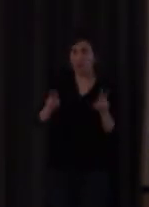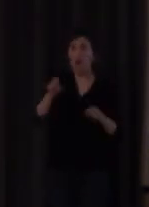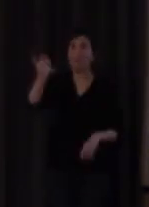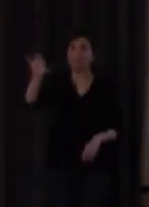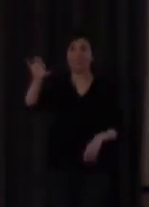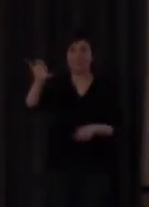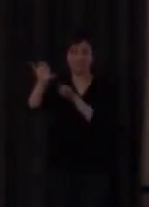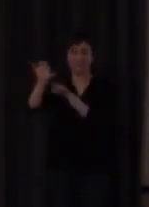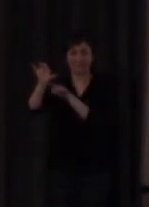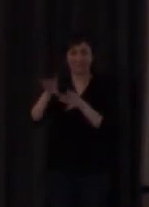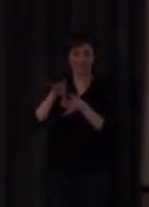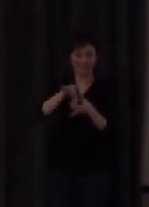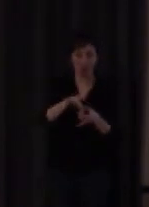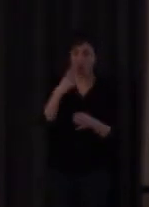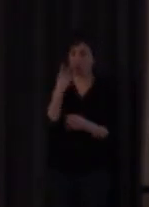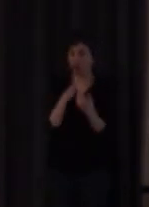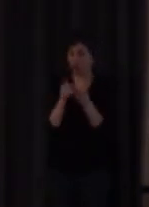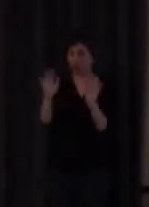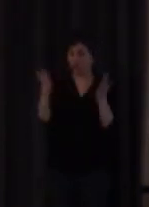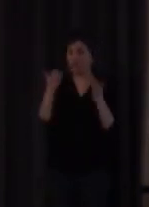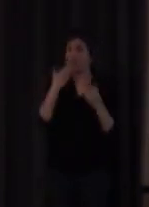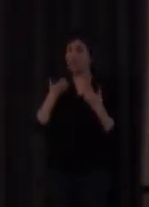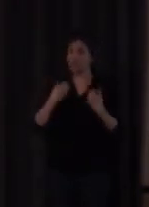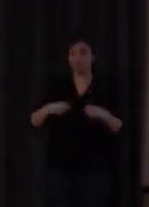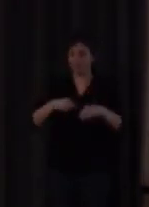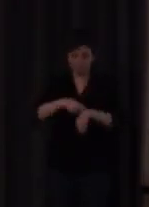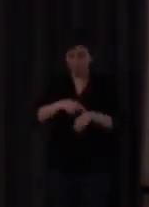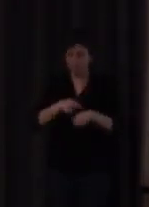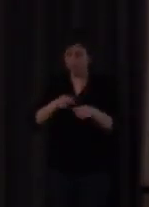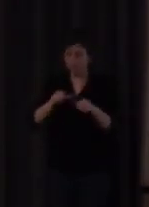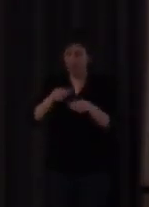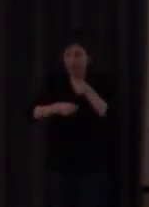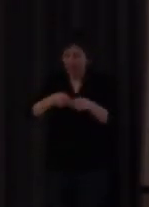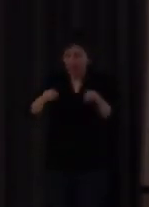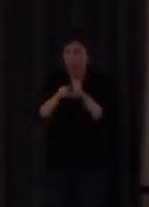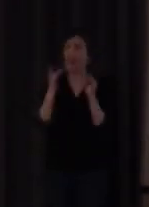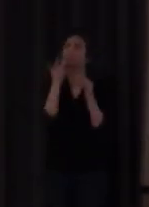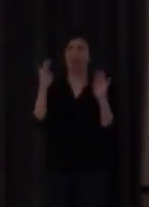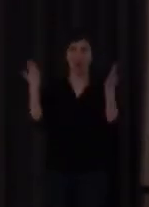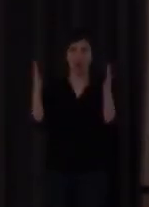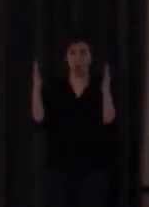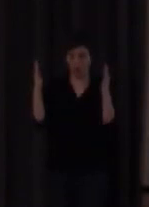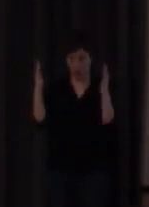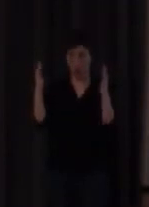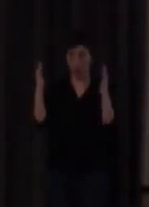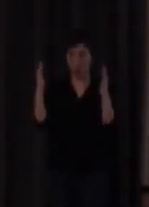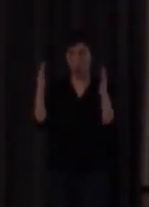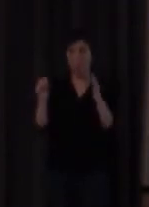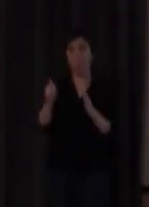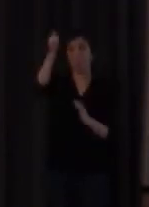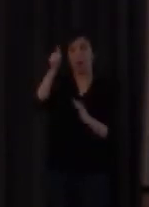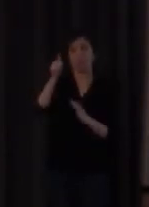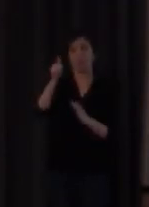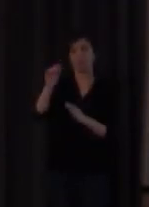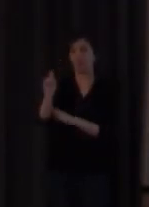cuando la bimanualidad es completamente simétrica es decir cuando las dos manos actúan en un espejo igual el número de aciertos